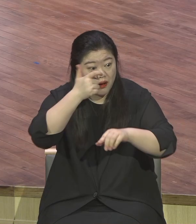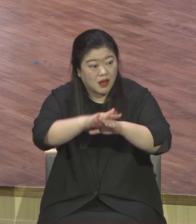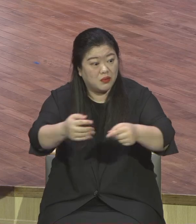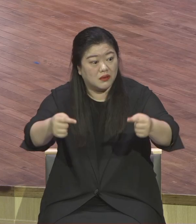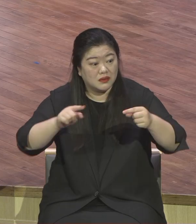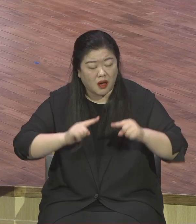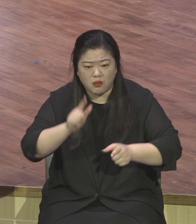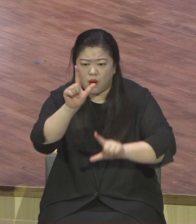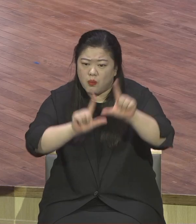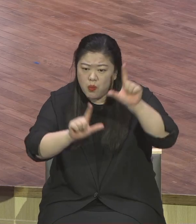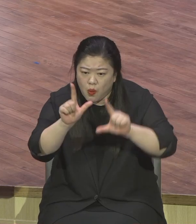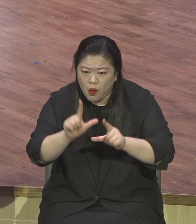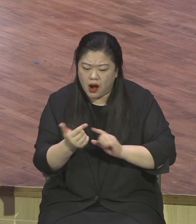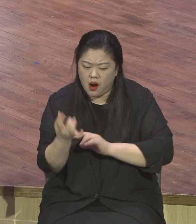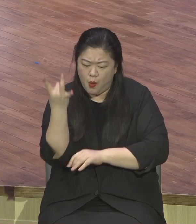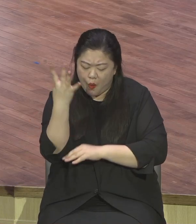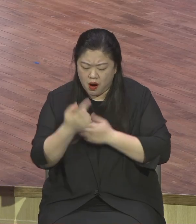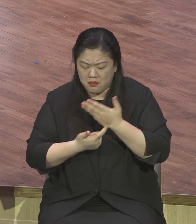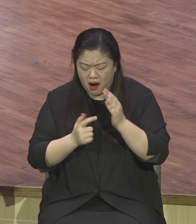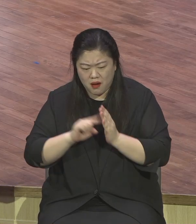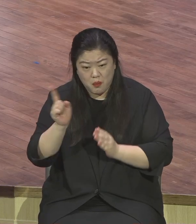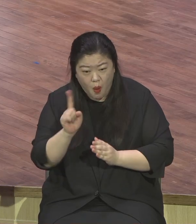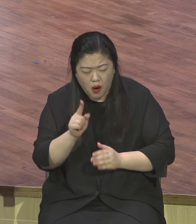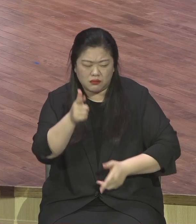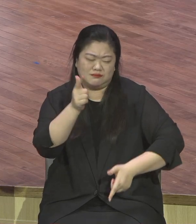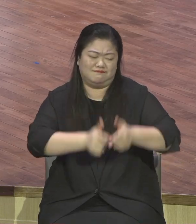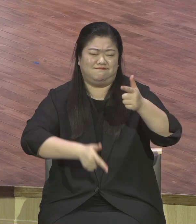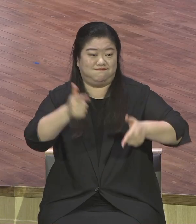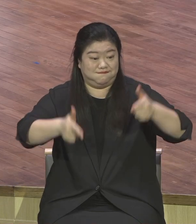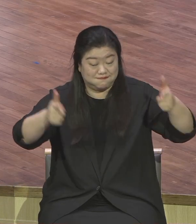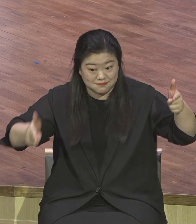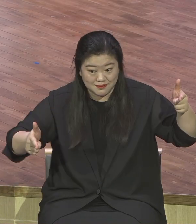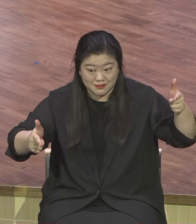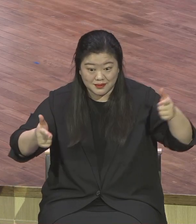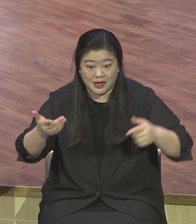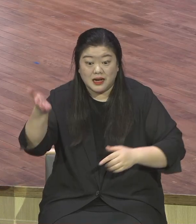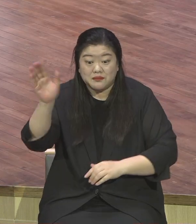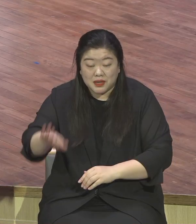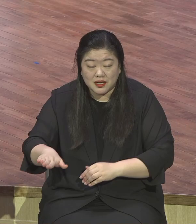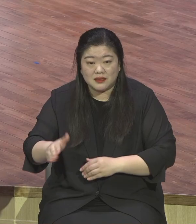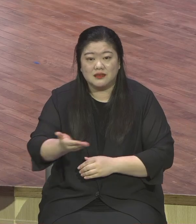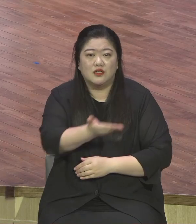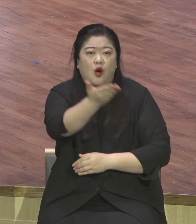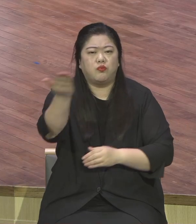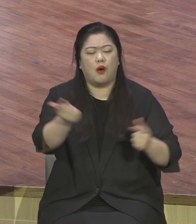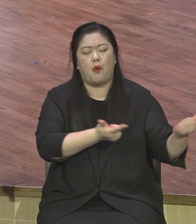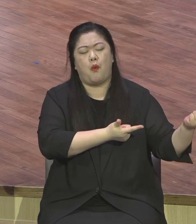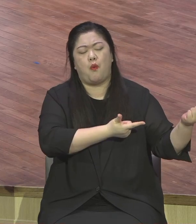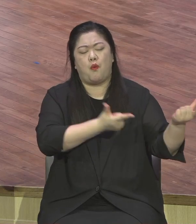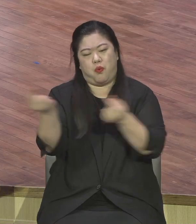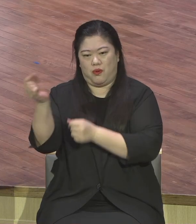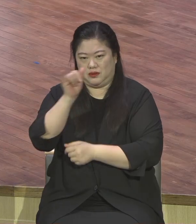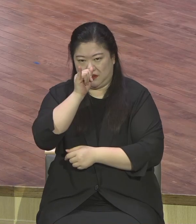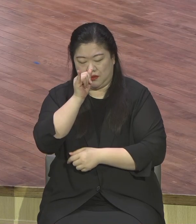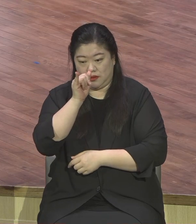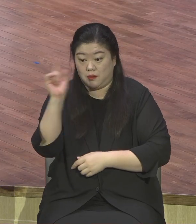자리에 계시지만은 여러분에게는 한 가지 공통점이 있습니다. 그게 뭐냐 오늘 설교